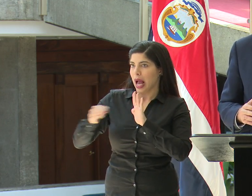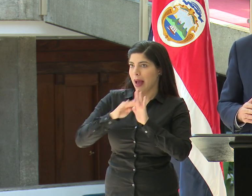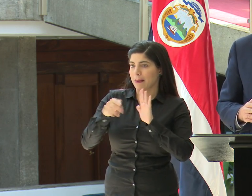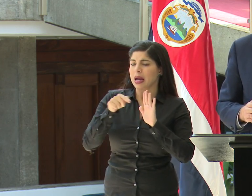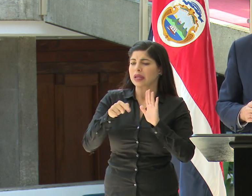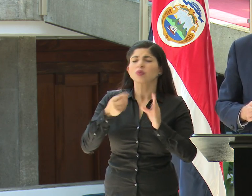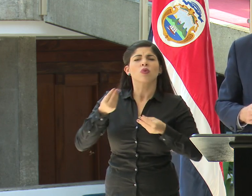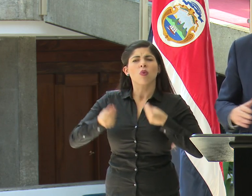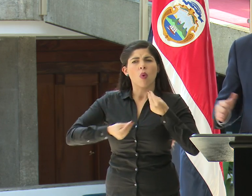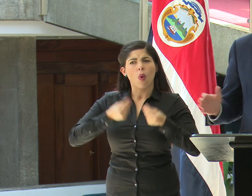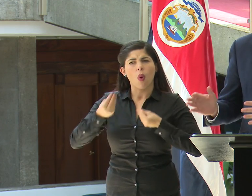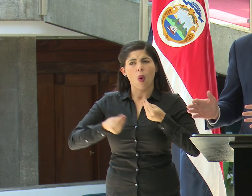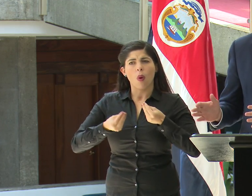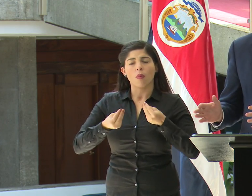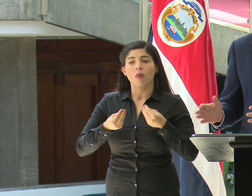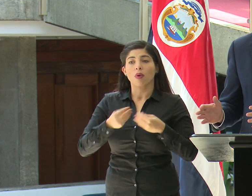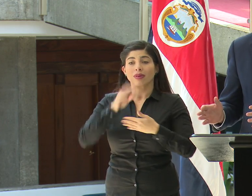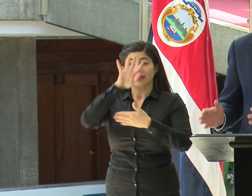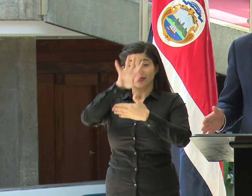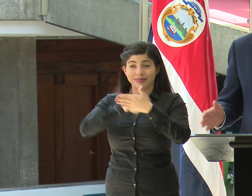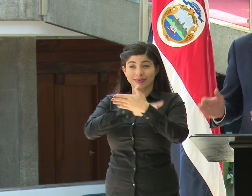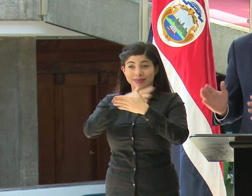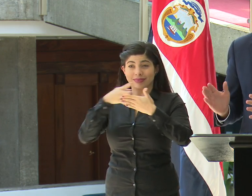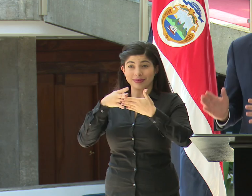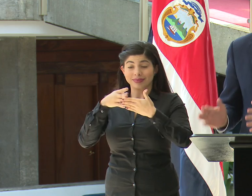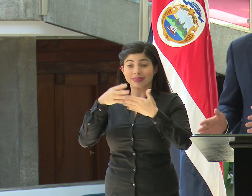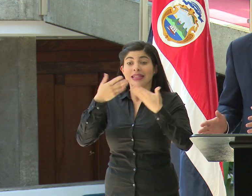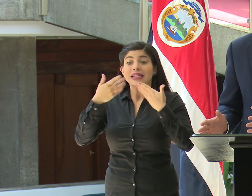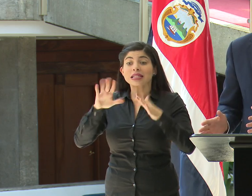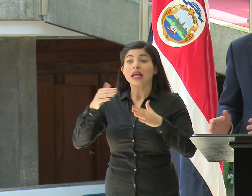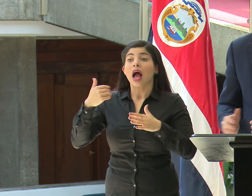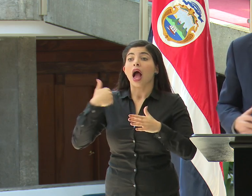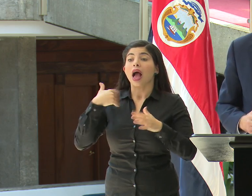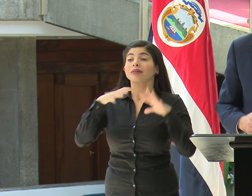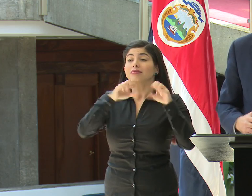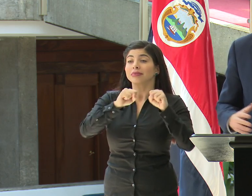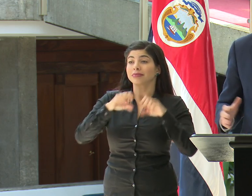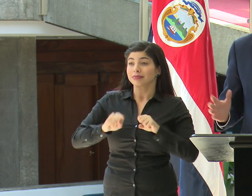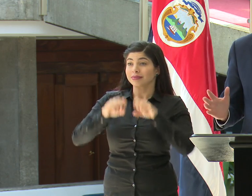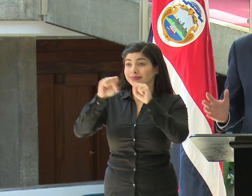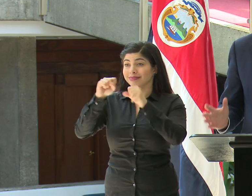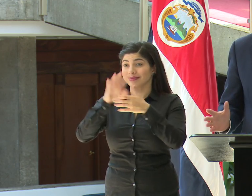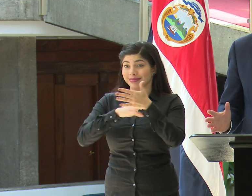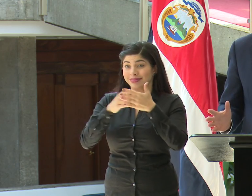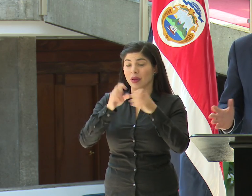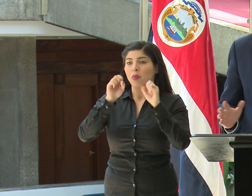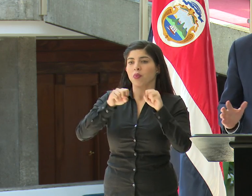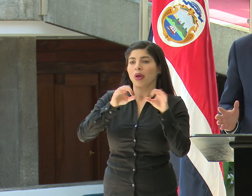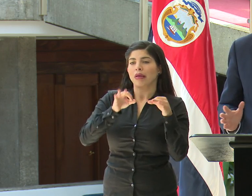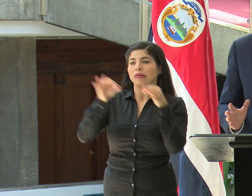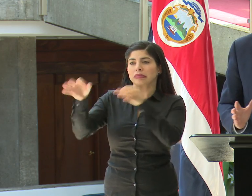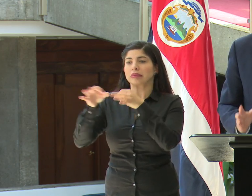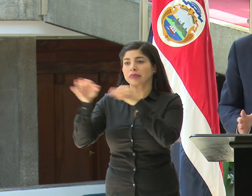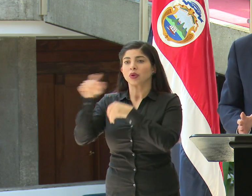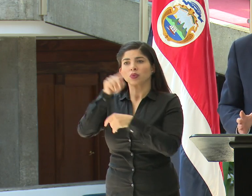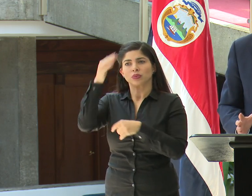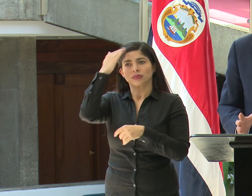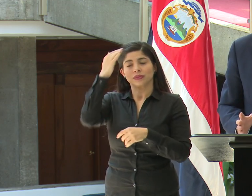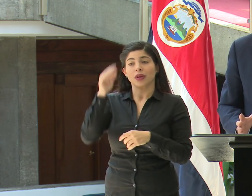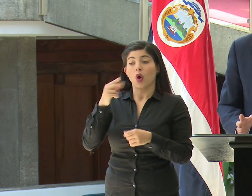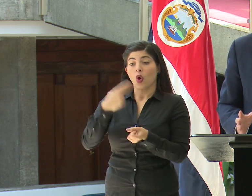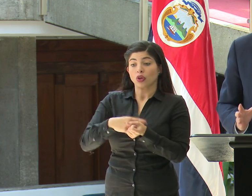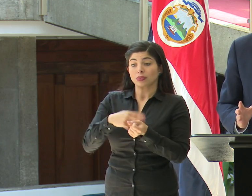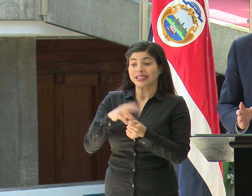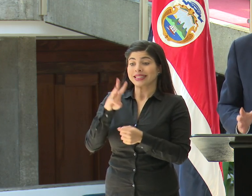la reprogramación de lo programable. Recordemos que en un hospital más o menos el 60